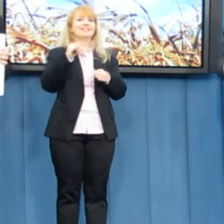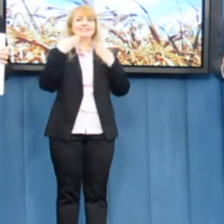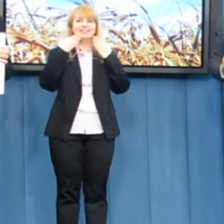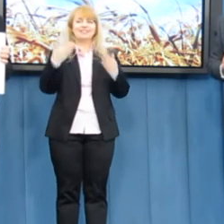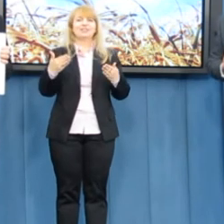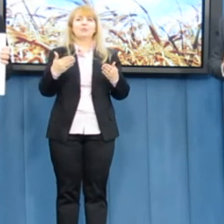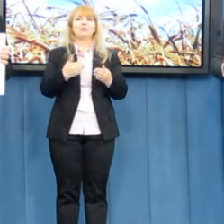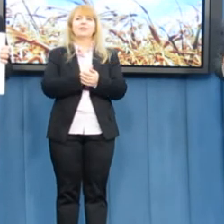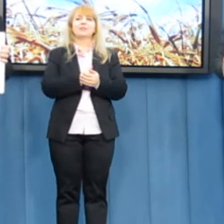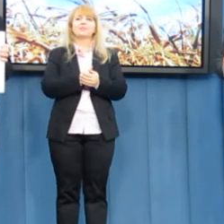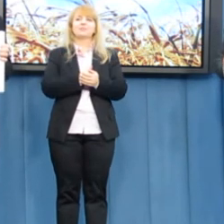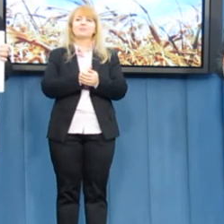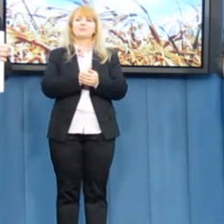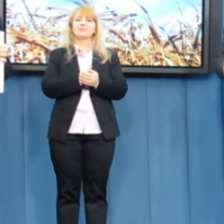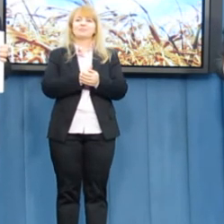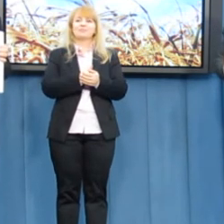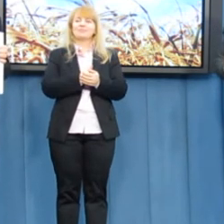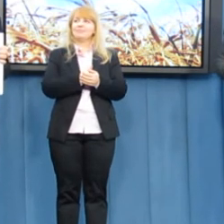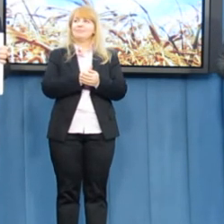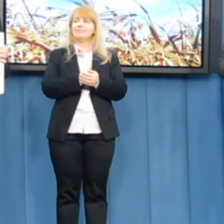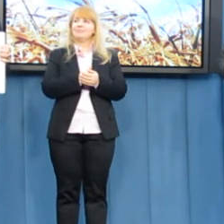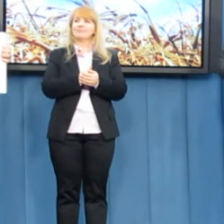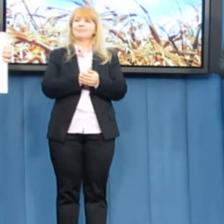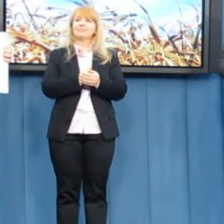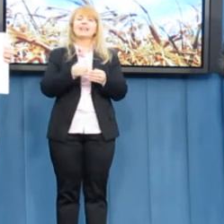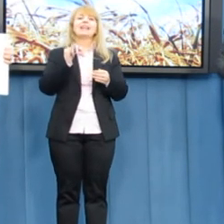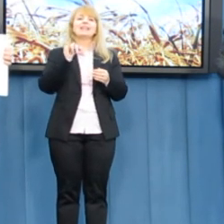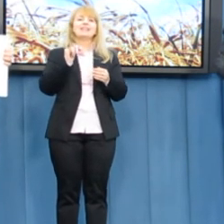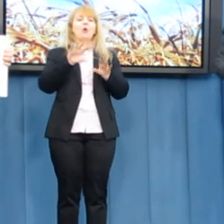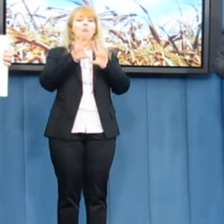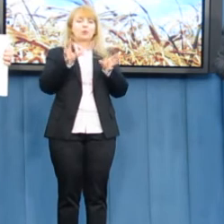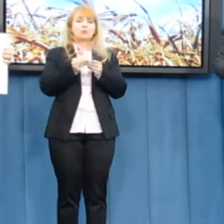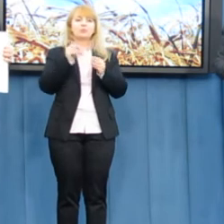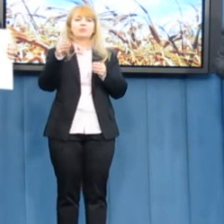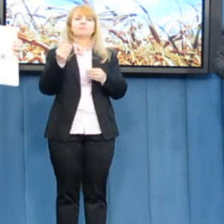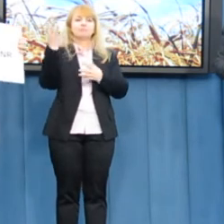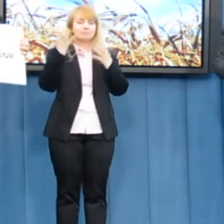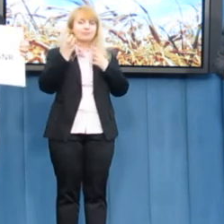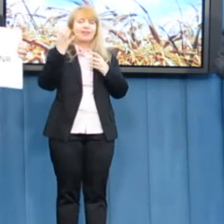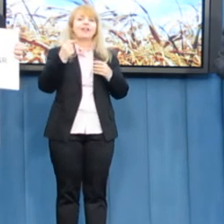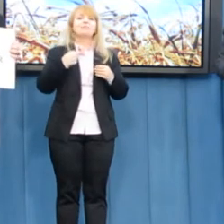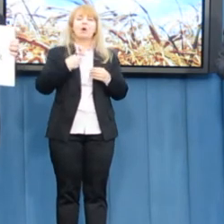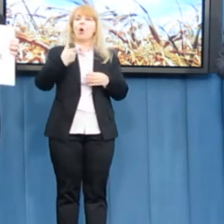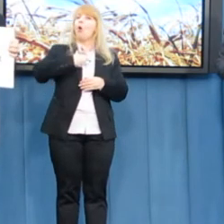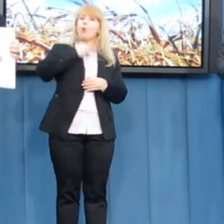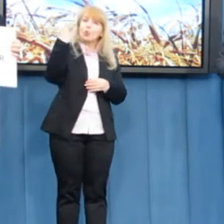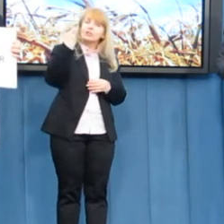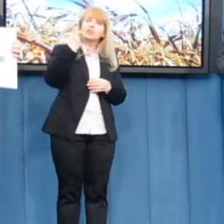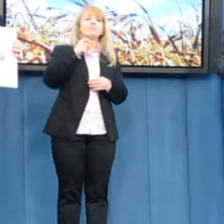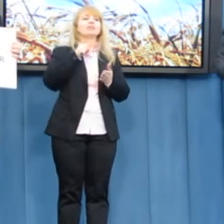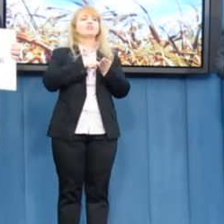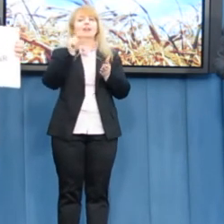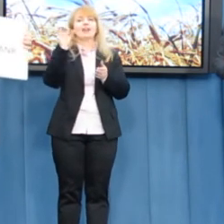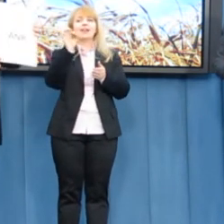Konkludując tą wypowiedź pana Olejniczaka z Sojuszu Lewicy Demokratycznej, ogłaszamy, że Sojusz